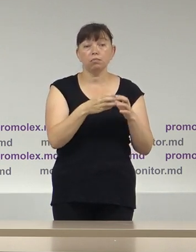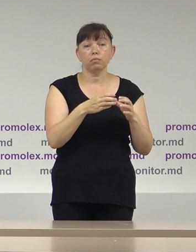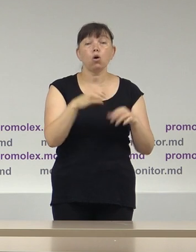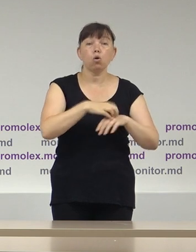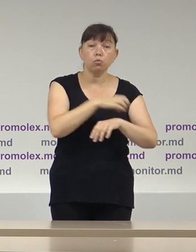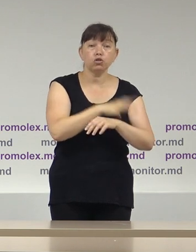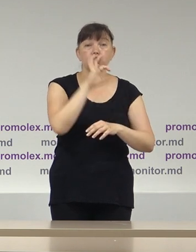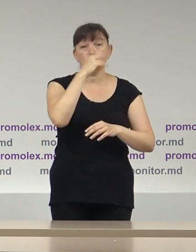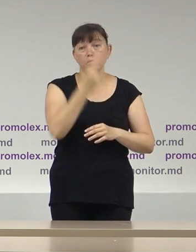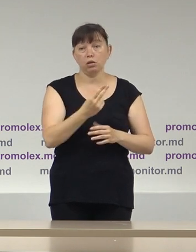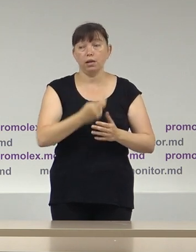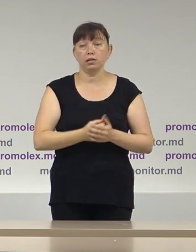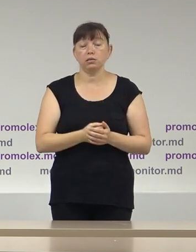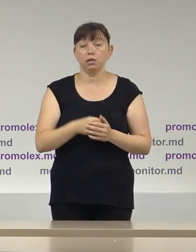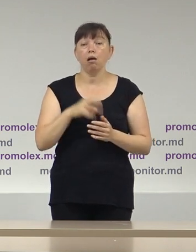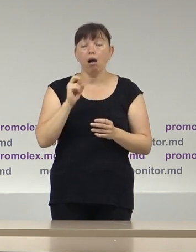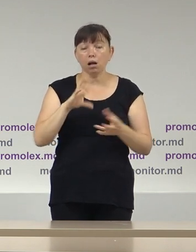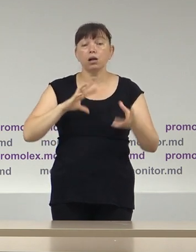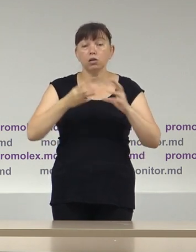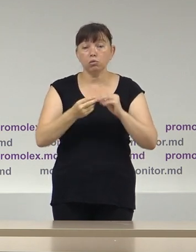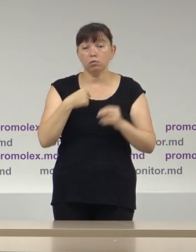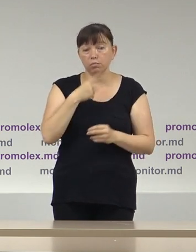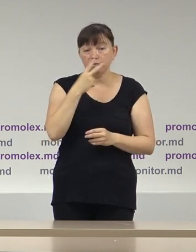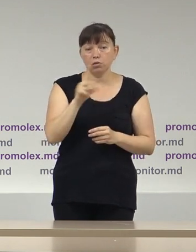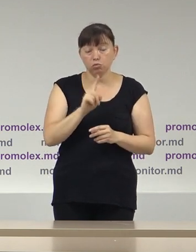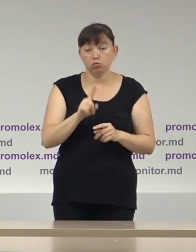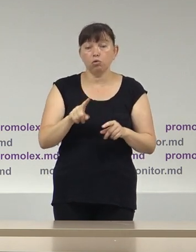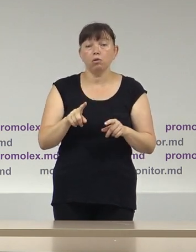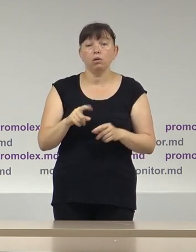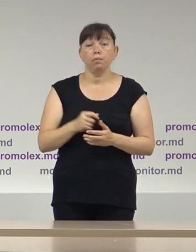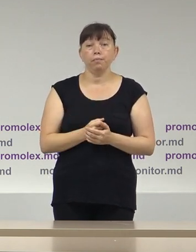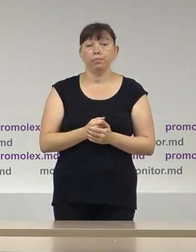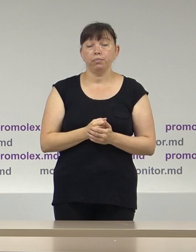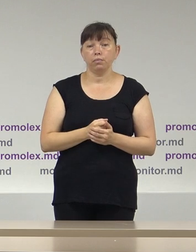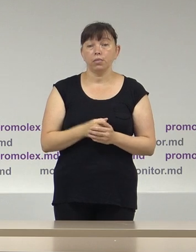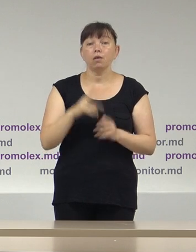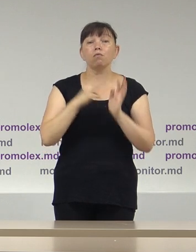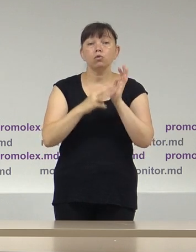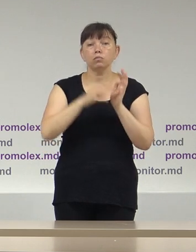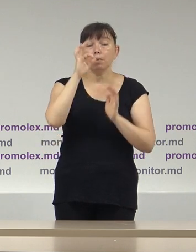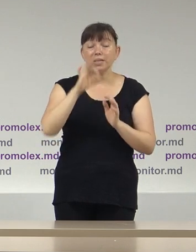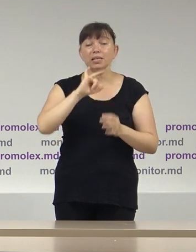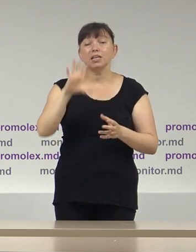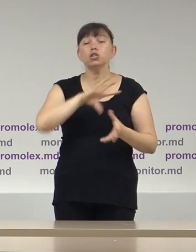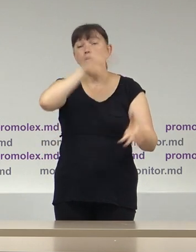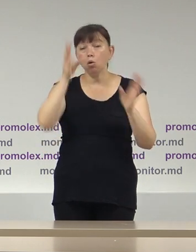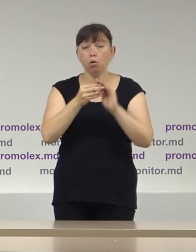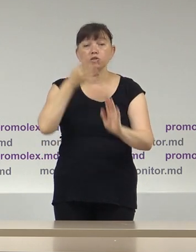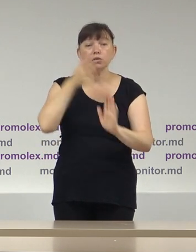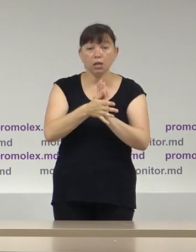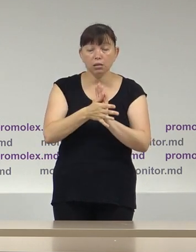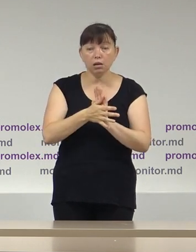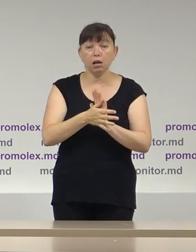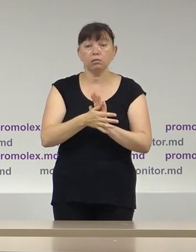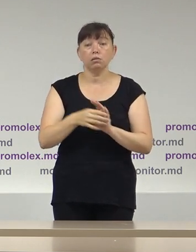electoral comuniștilor și socialiștilor. Prin urmare, constatăm și de această dată faptul că 80% din total cheltuielilor revin